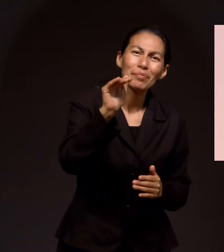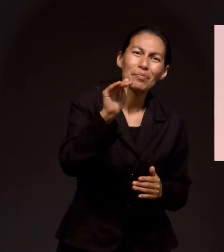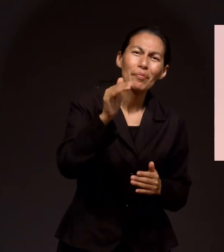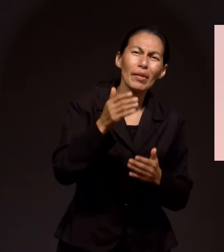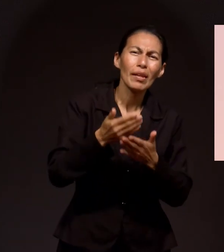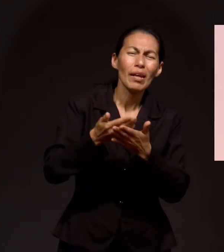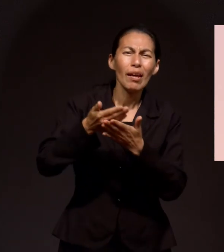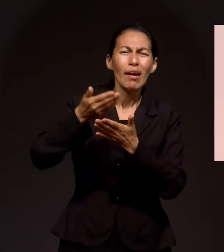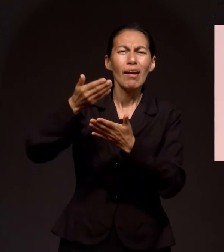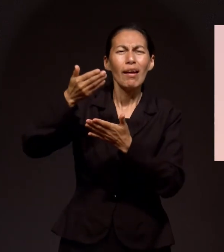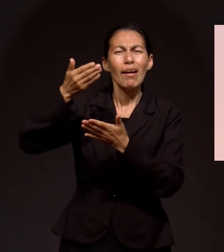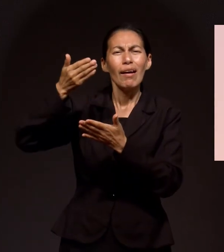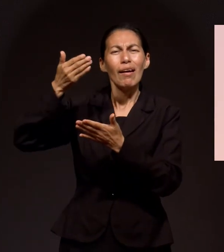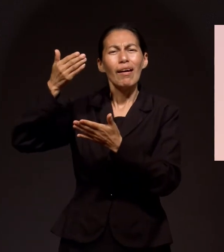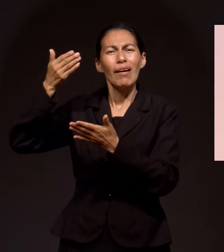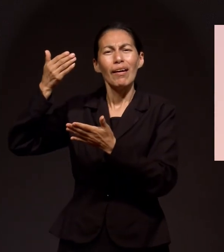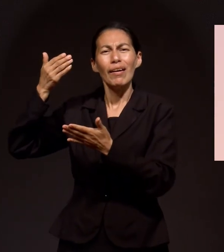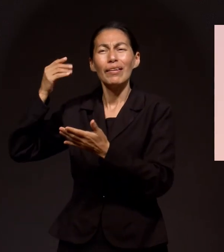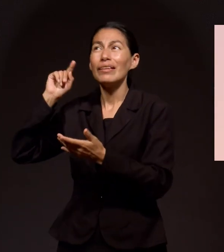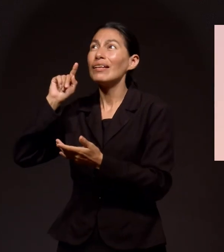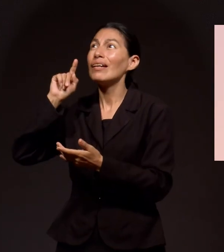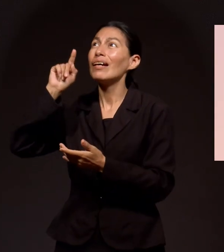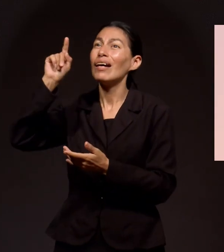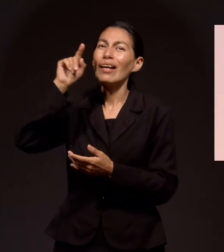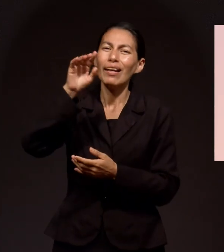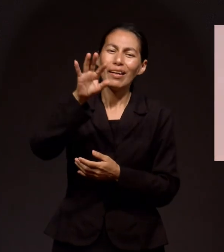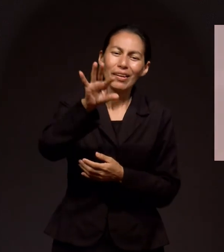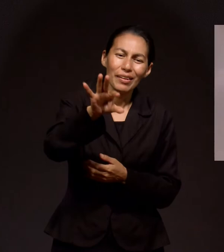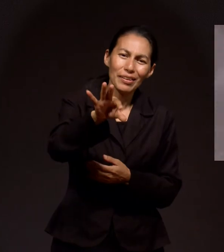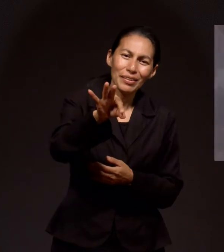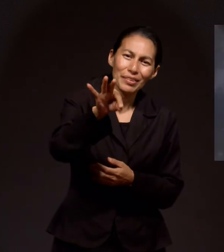Desde antes te escogió